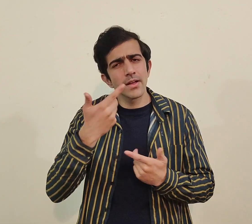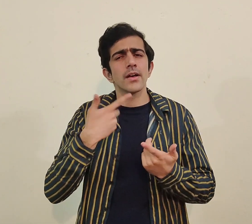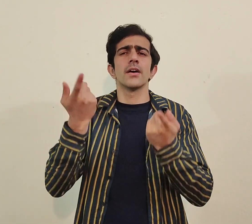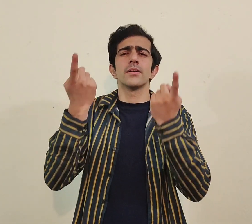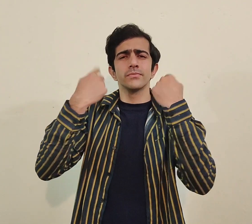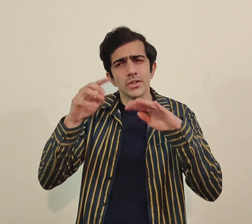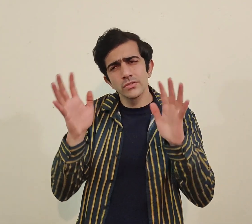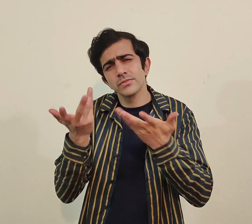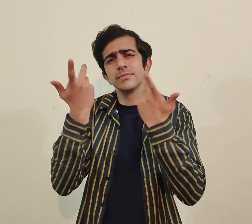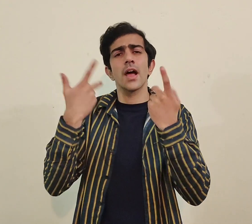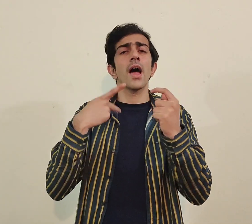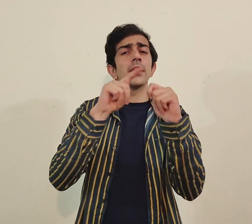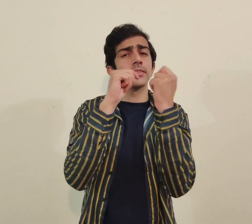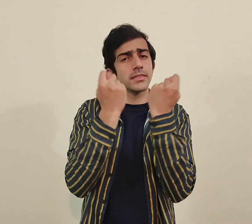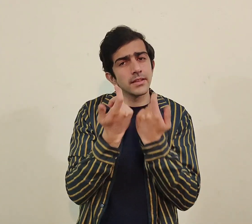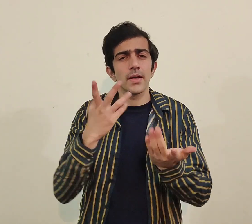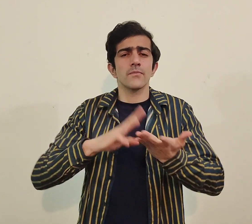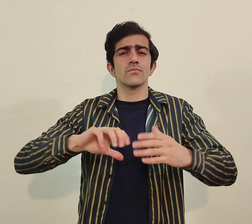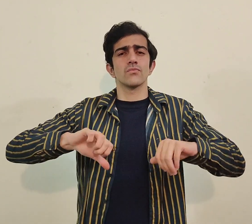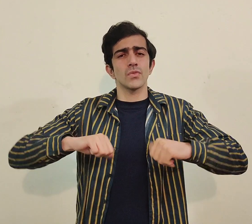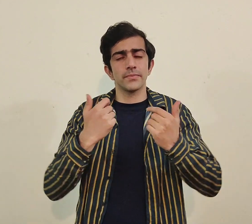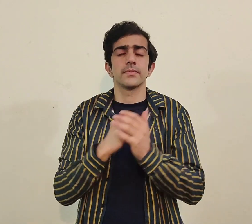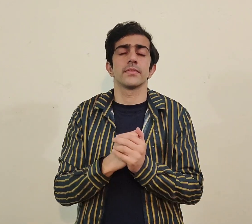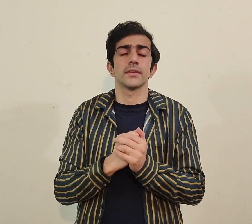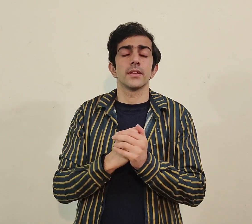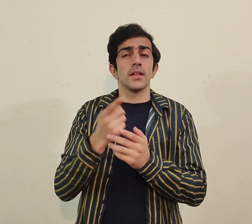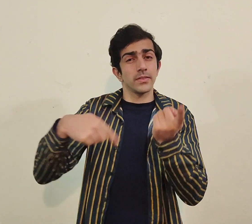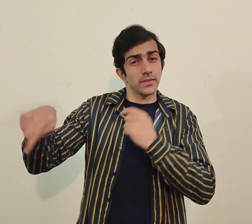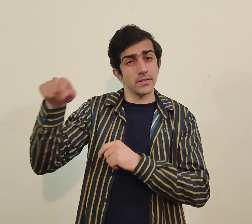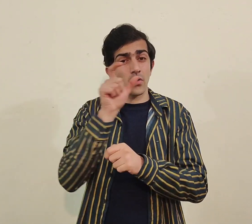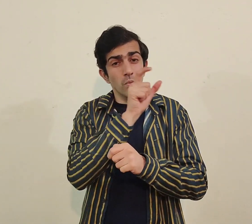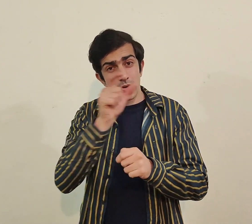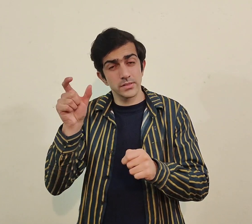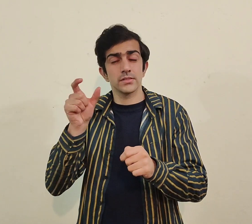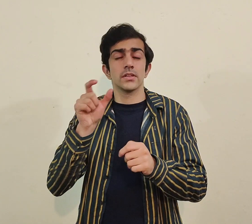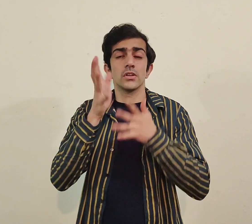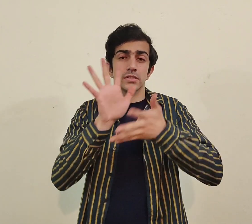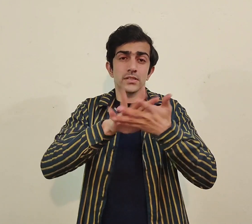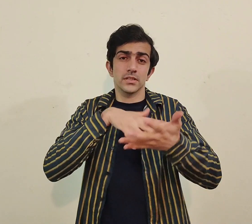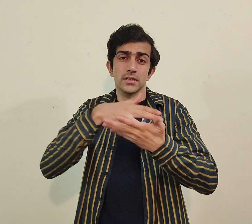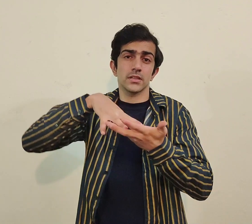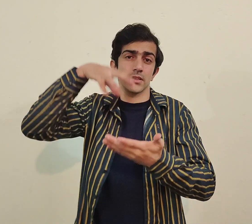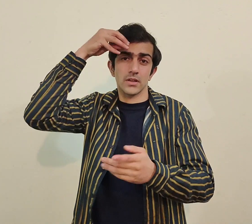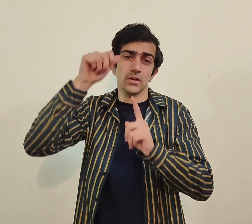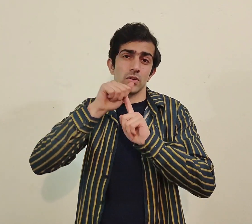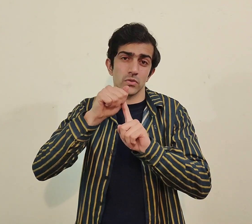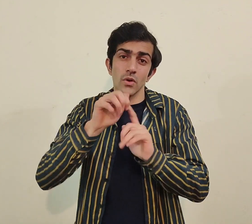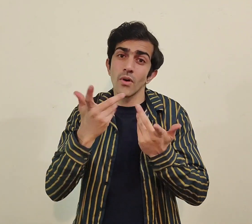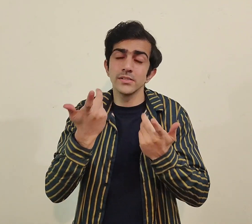ہے جیسے ہم job پہ جاتے ہیں کوئی meetings ہو رہی ہوتی ہیں یا team members میں discussion ہو رہی ہوتی ہیں managers ہوتے ہیں تو وہ basic sign language